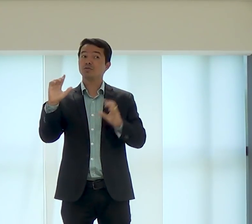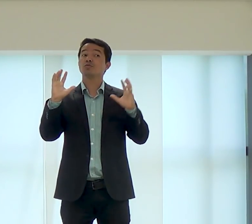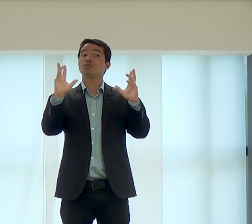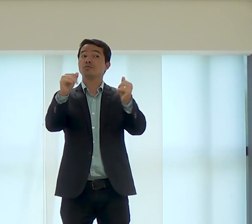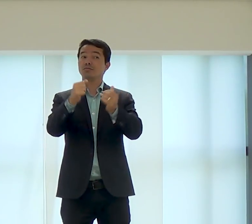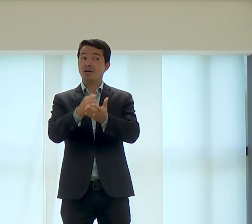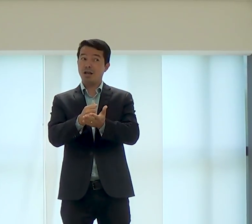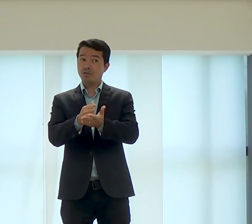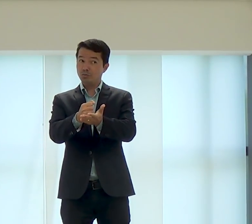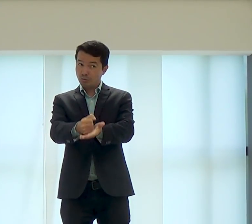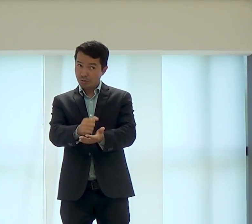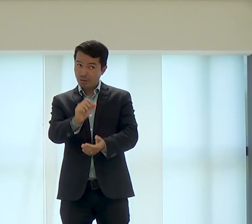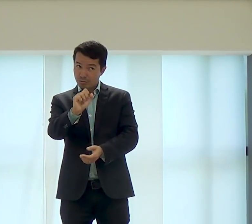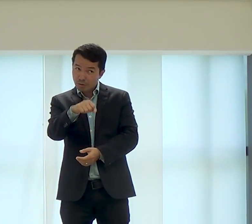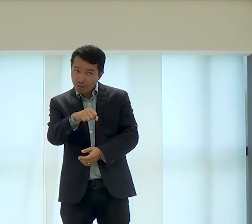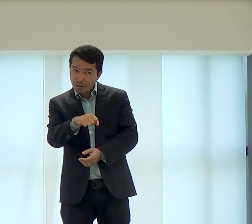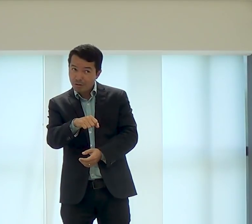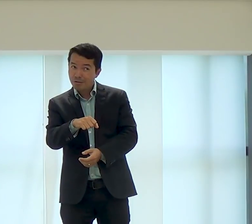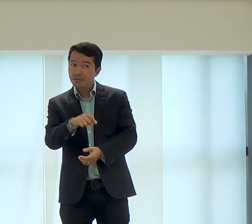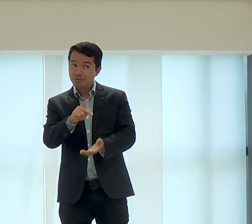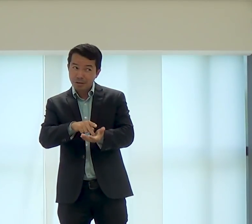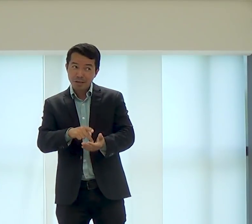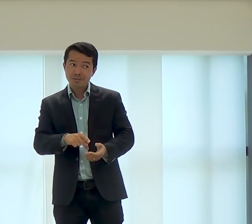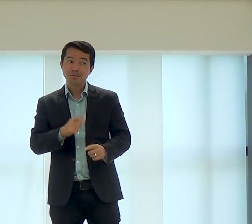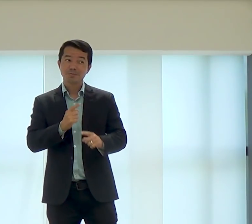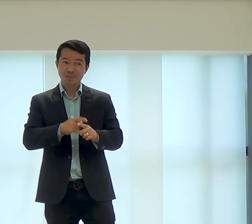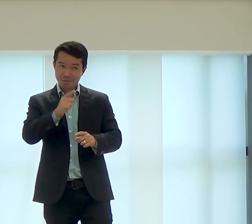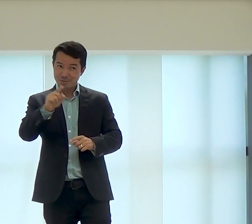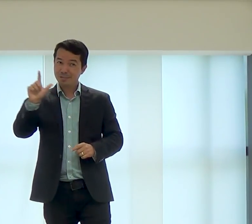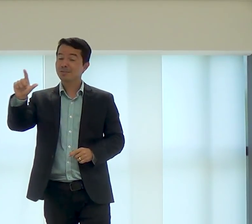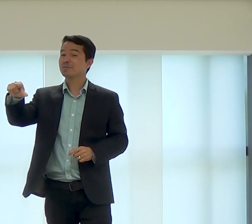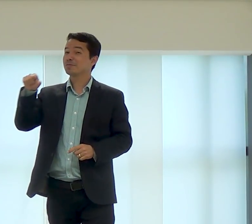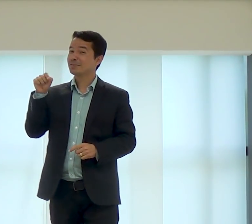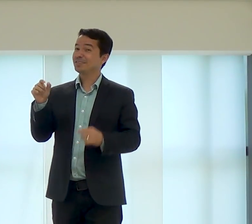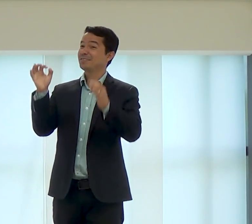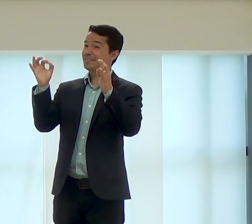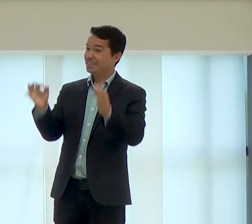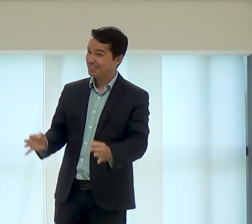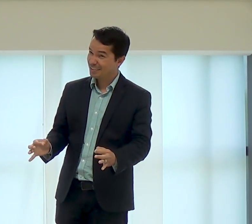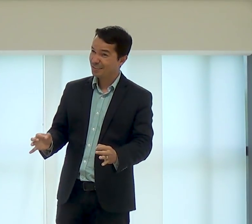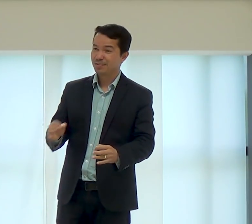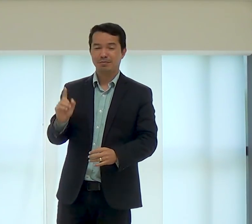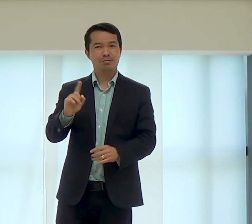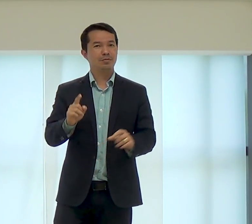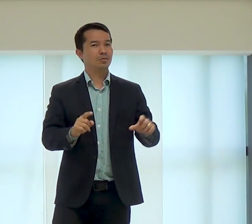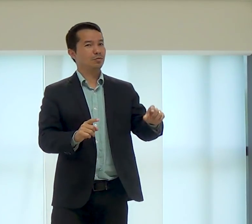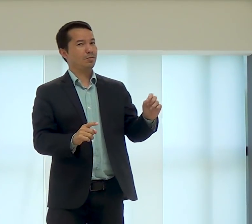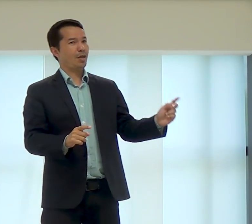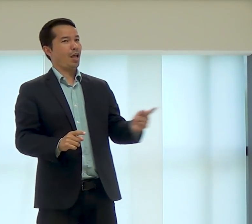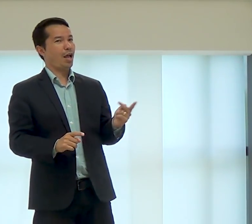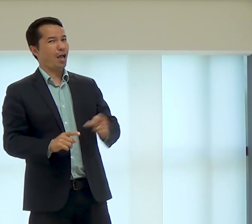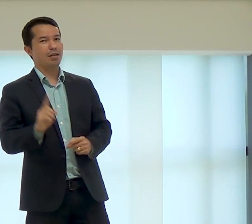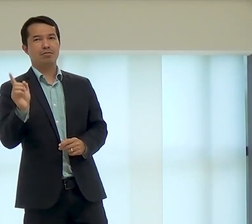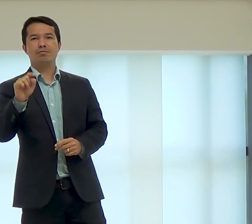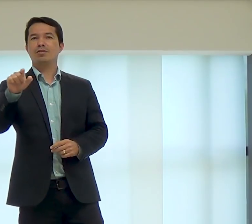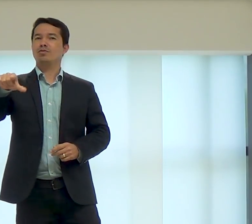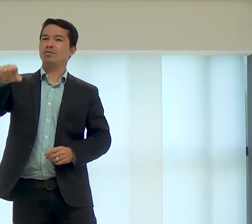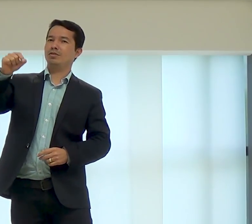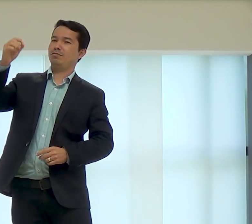mas, então, isso é o compromisso de todos nós, de ajudarmos, de escolhermos o que é certo,